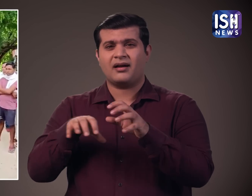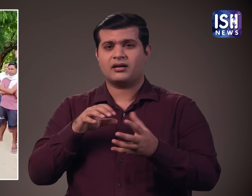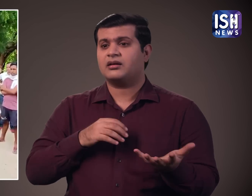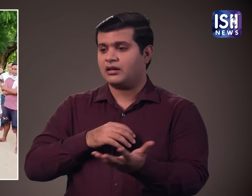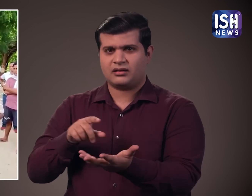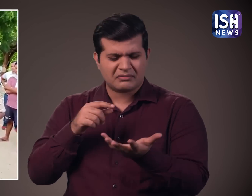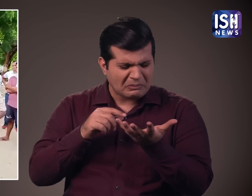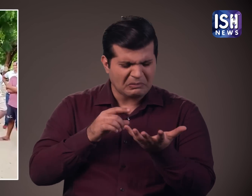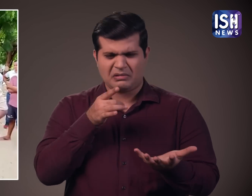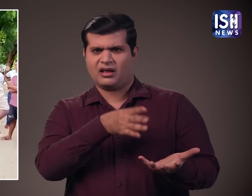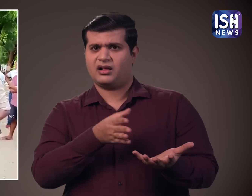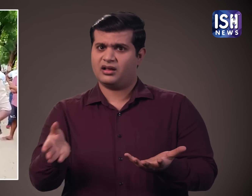मैं इसे कैसे खा सकता हूँ?